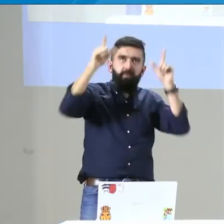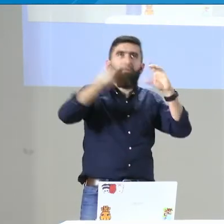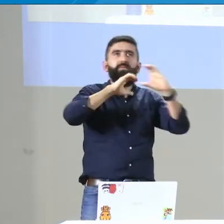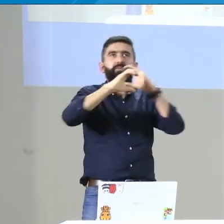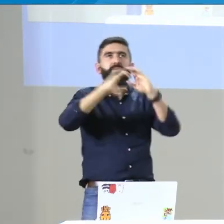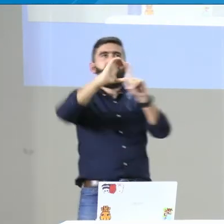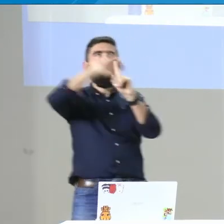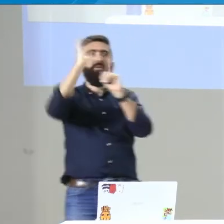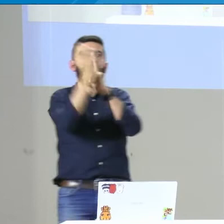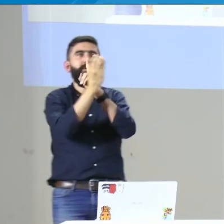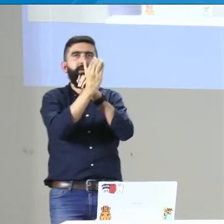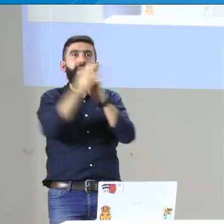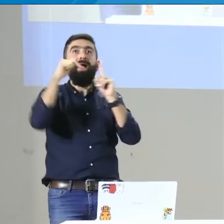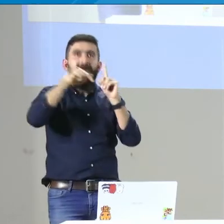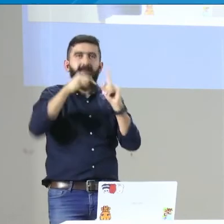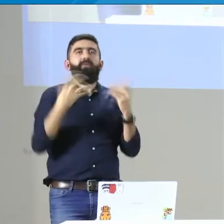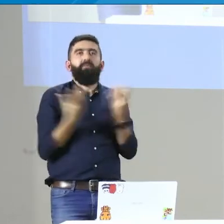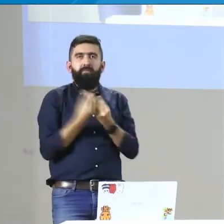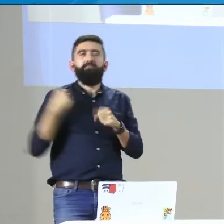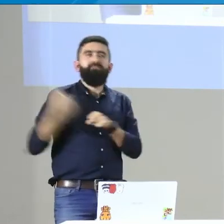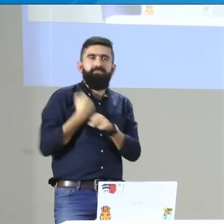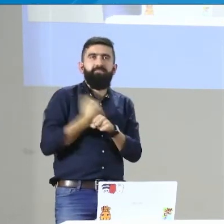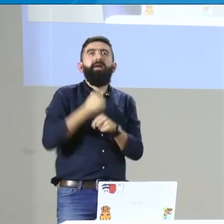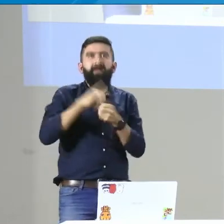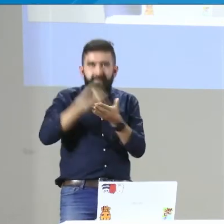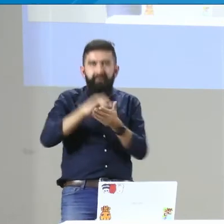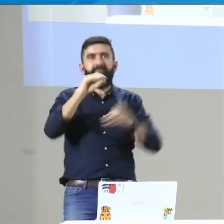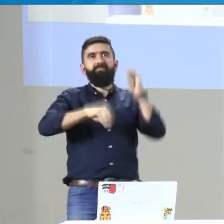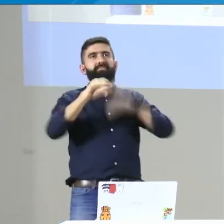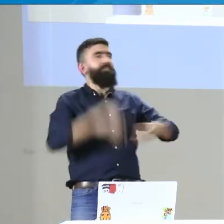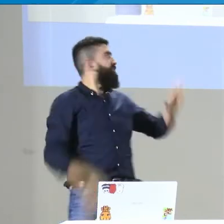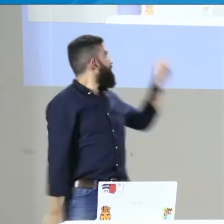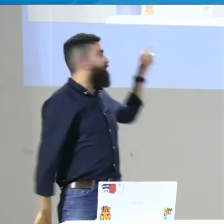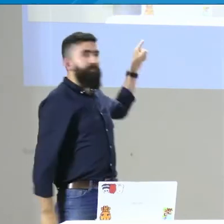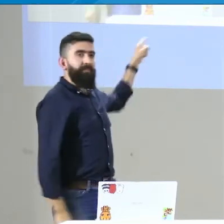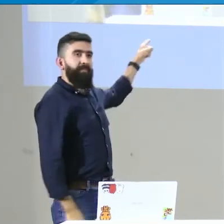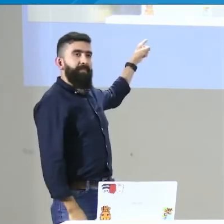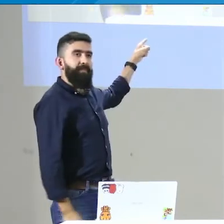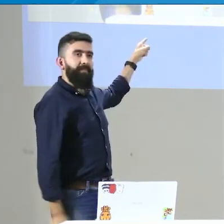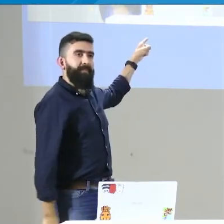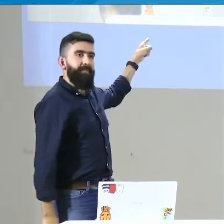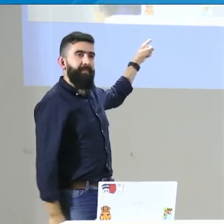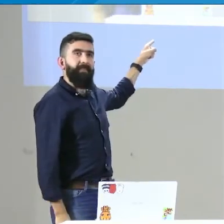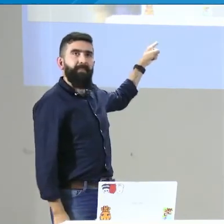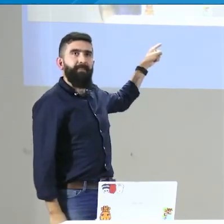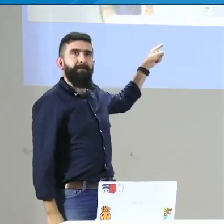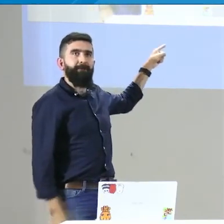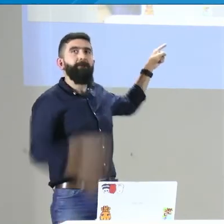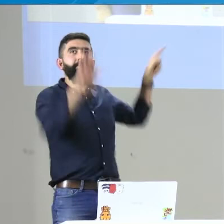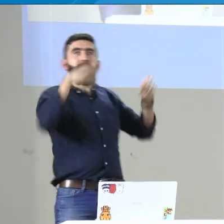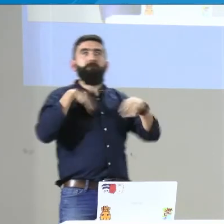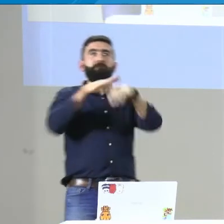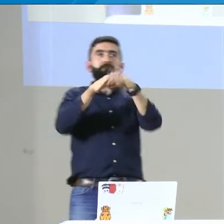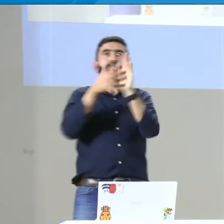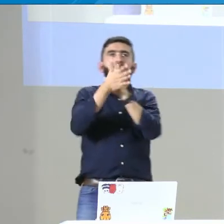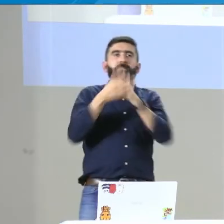subdirección de promoción y desarrollo. Hago parte del equipo de comunicaciones. También estoy allí y por eso estamos el día de hoy aquí.